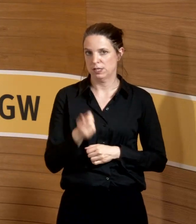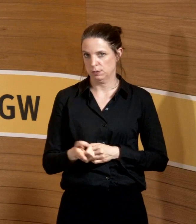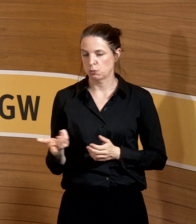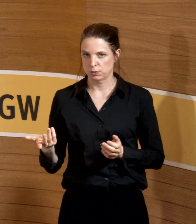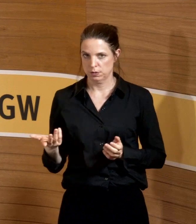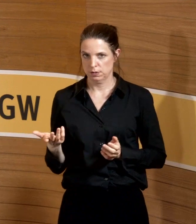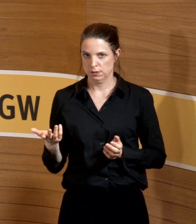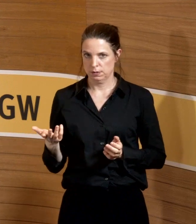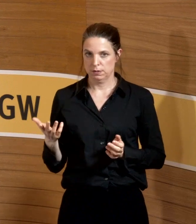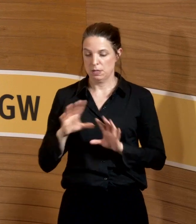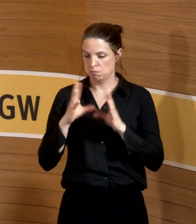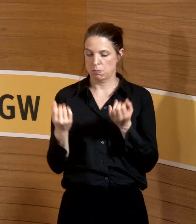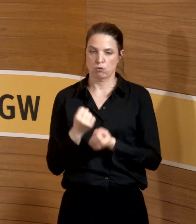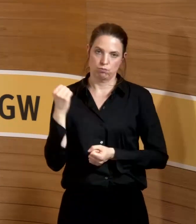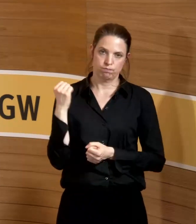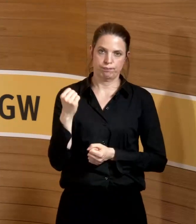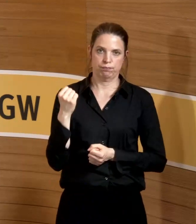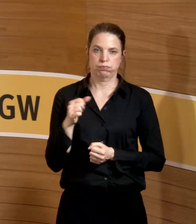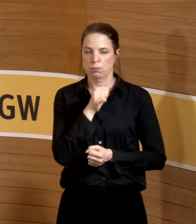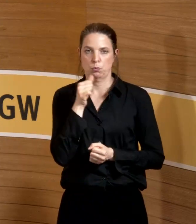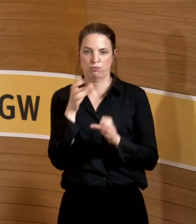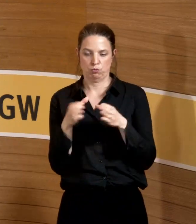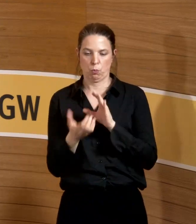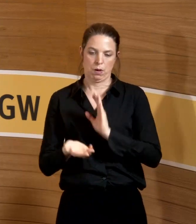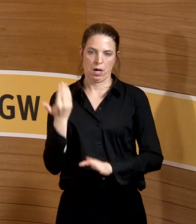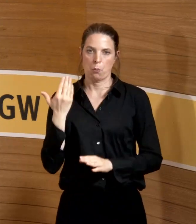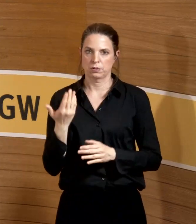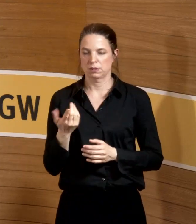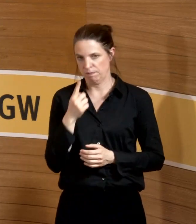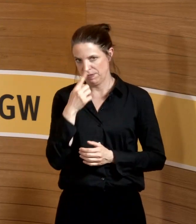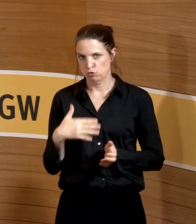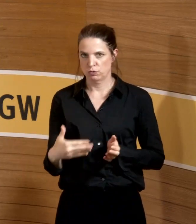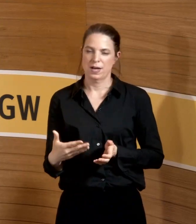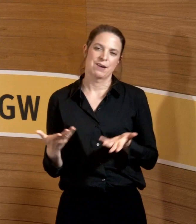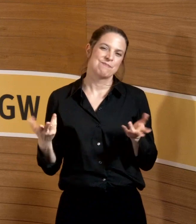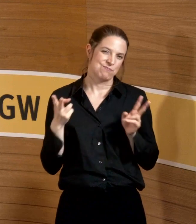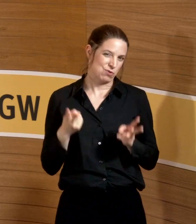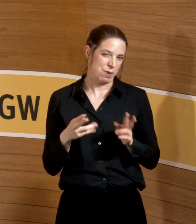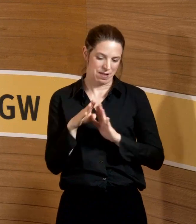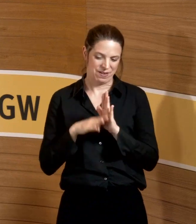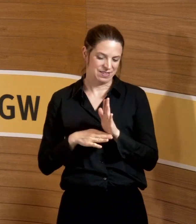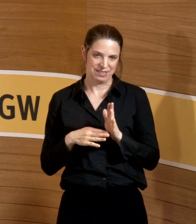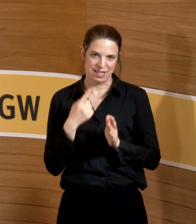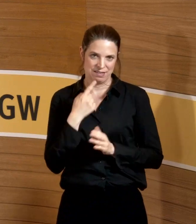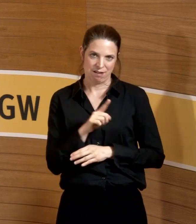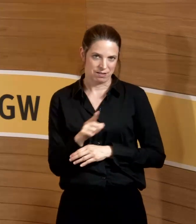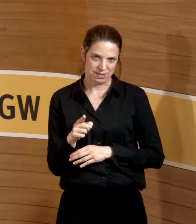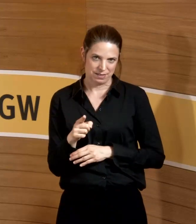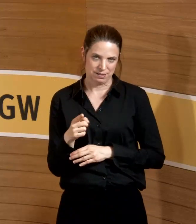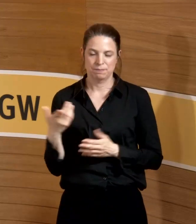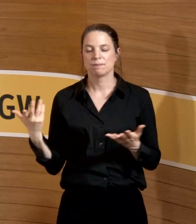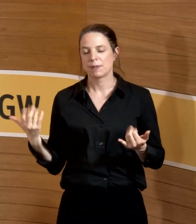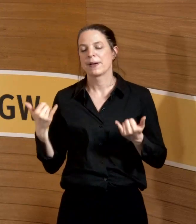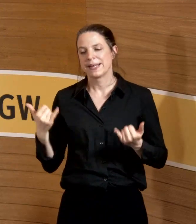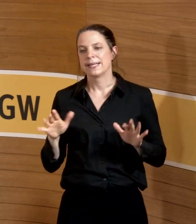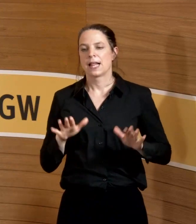betreiben ist und nicht pauschal nach Berufsgruppe entschieden wird. Aber so ist es halt. Zum Glück sind wir sozusagen wieder in der